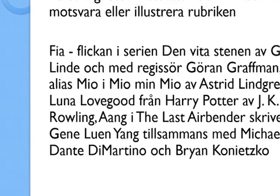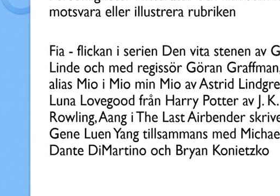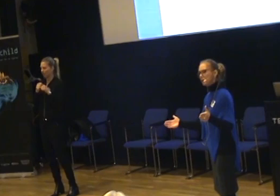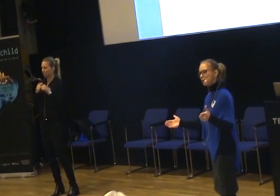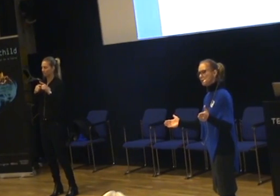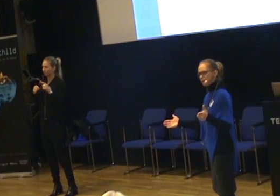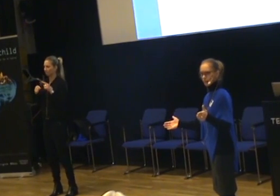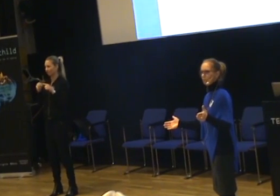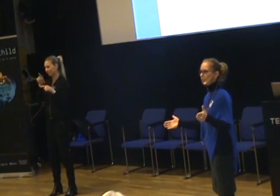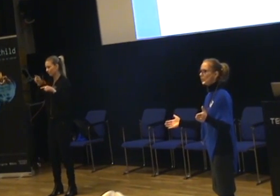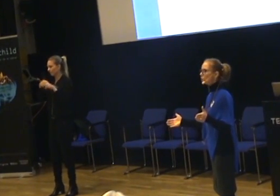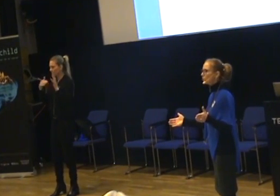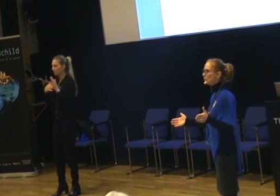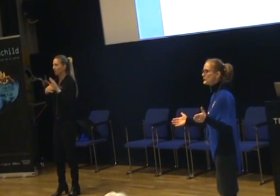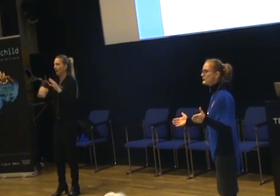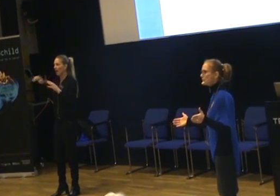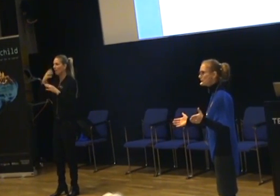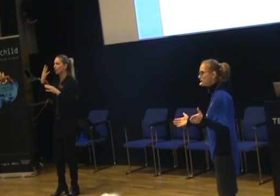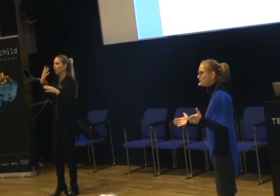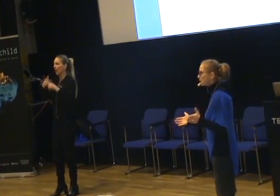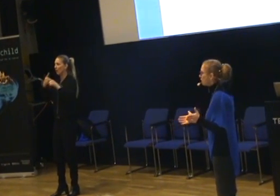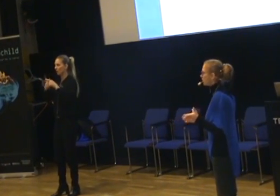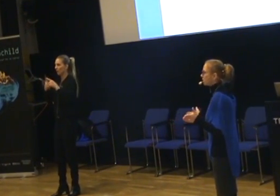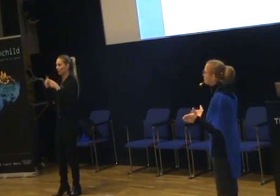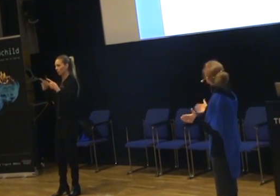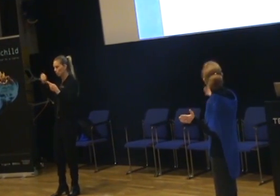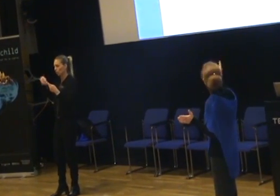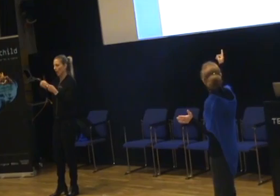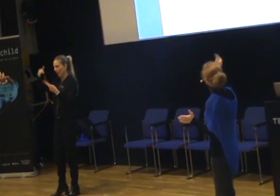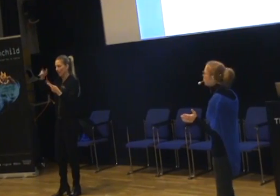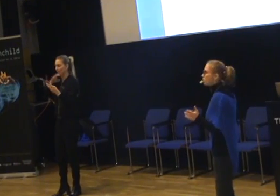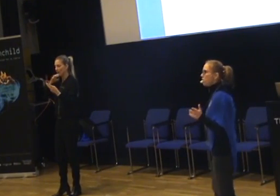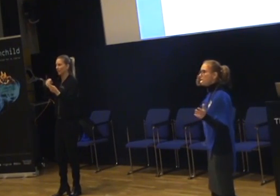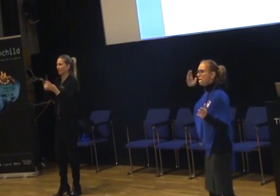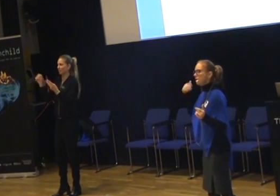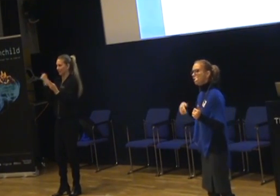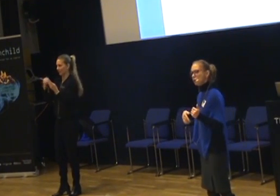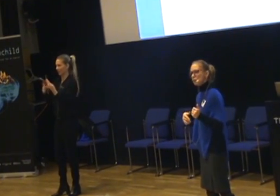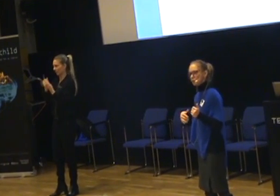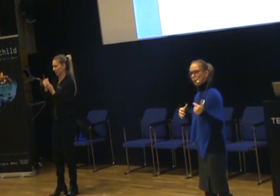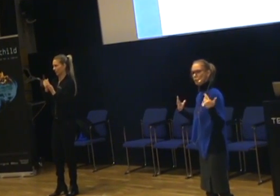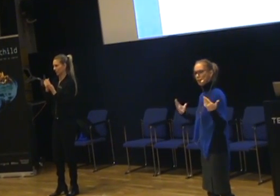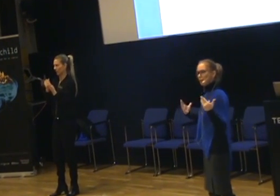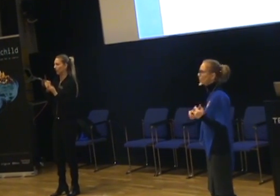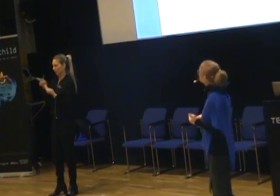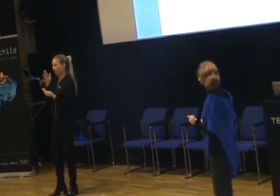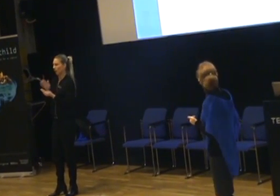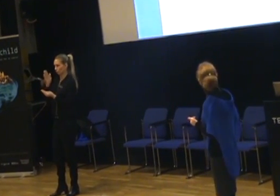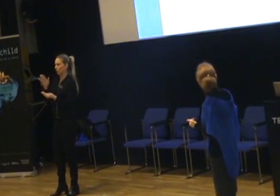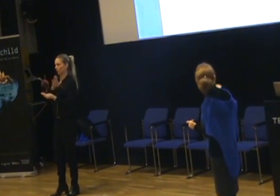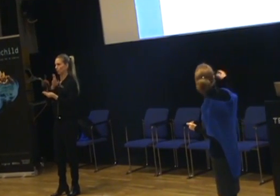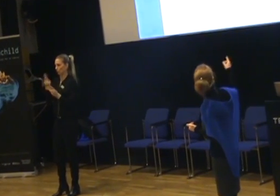fyra elementen. Jord, vind, vatten, eld. Och han har nog absolut de här